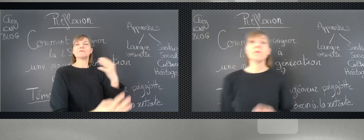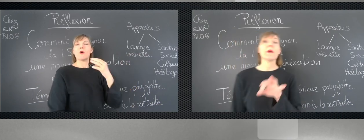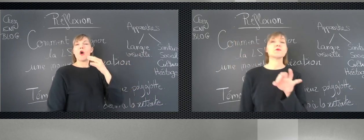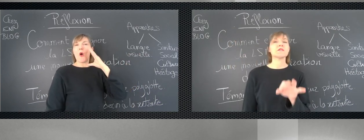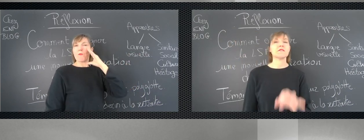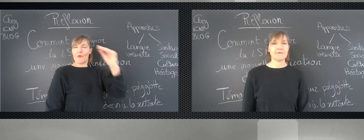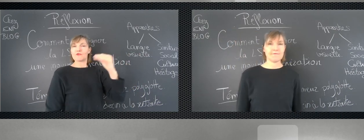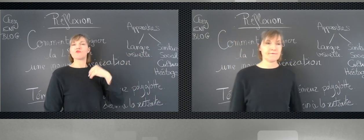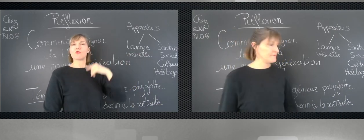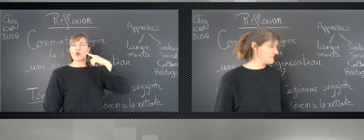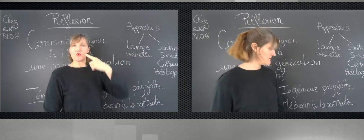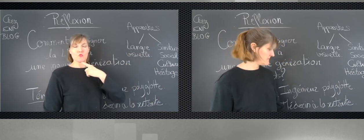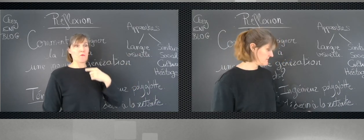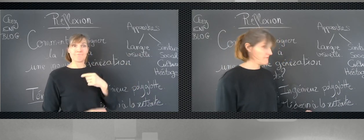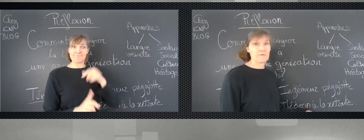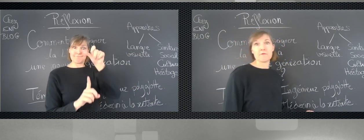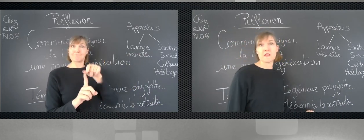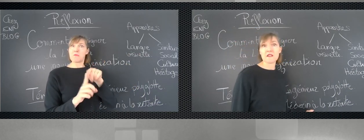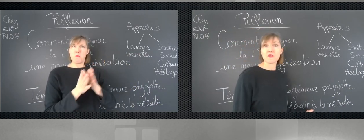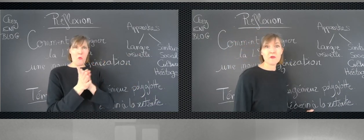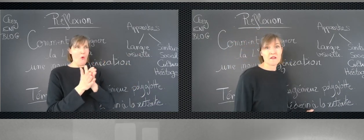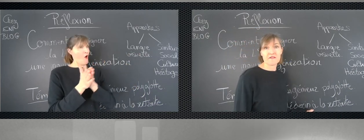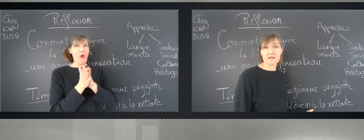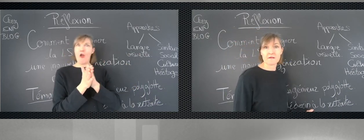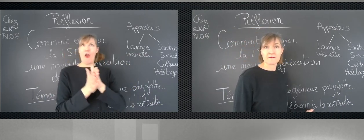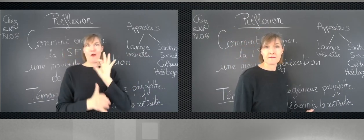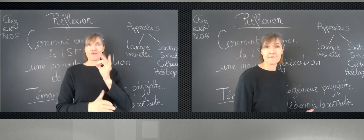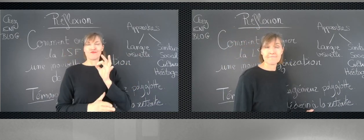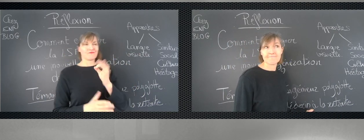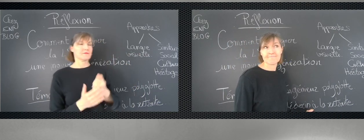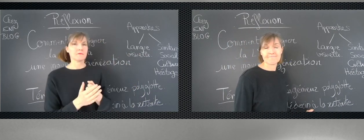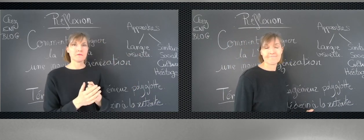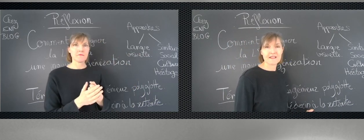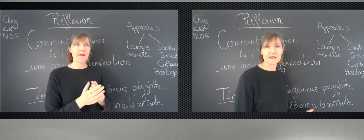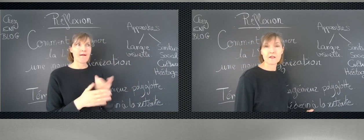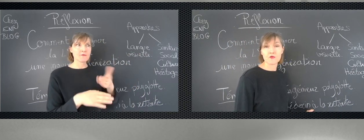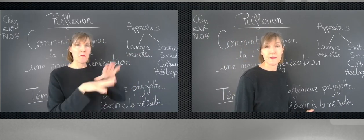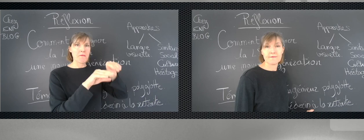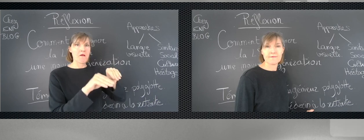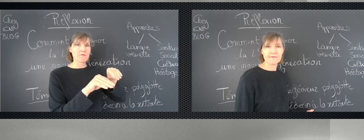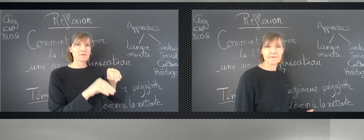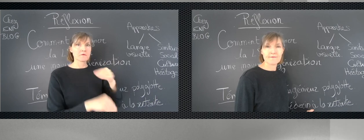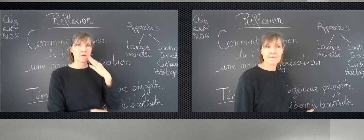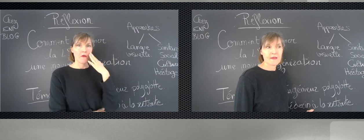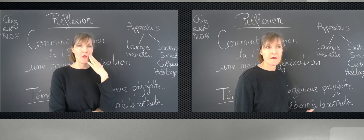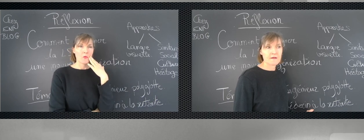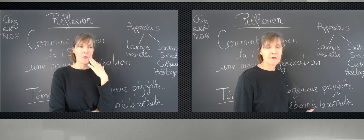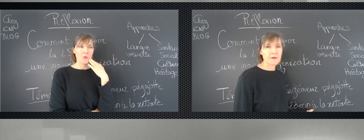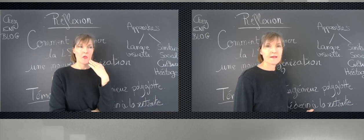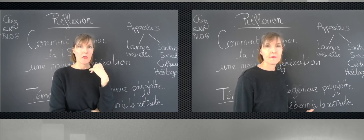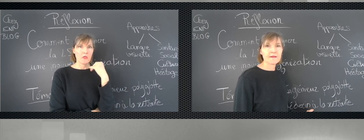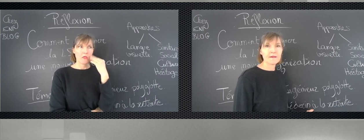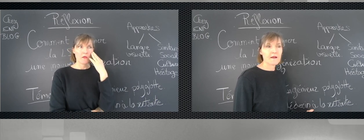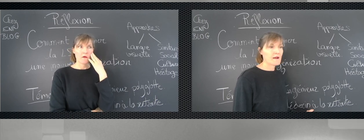Hyper motivé. Il s'ennuie, en fait. Il s'ennuie. Ce n pas adapté à